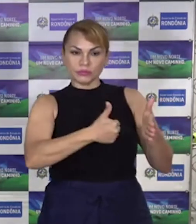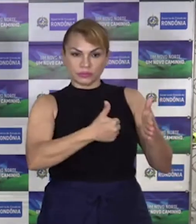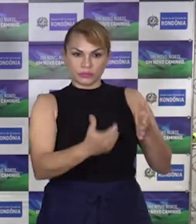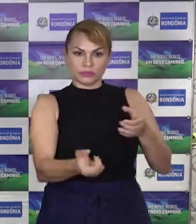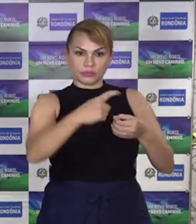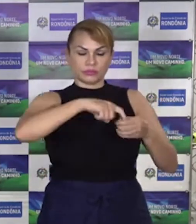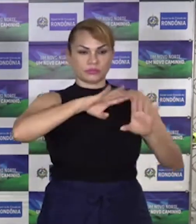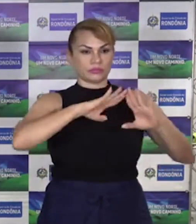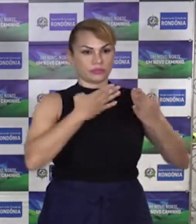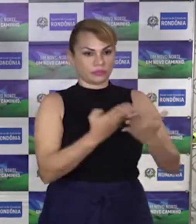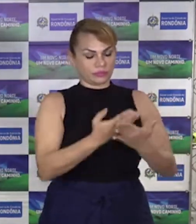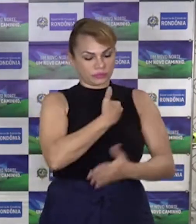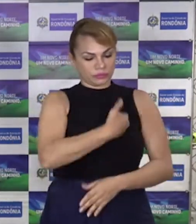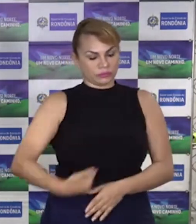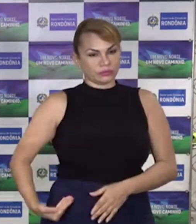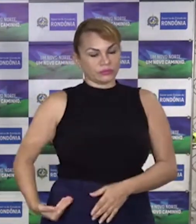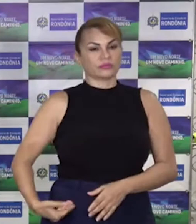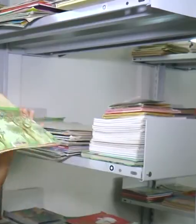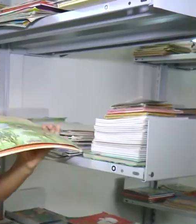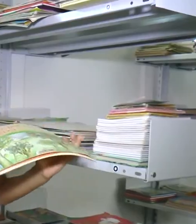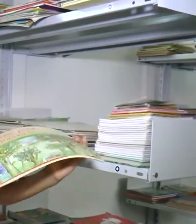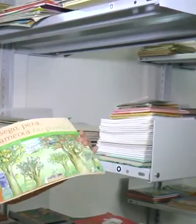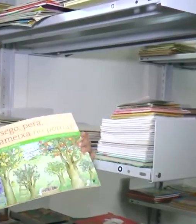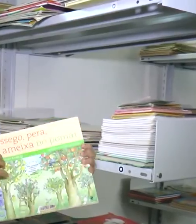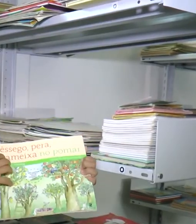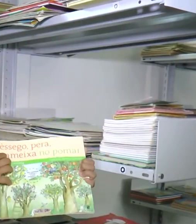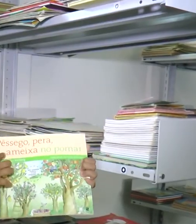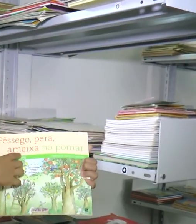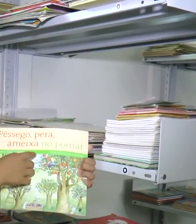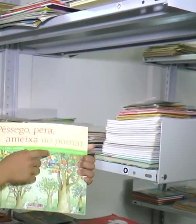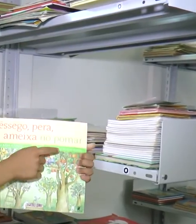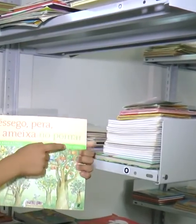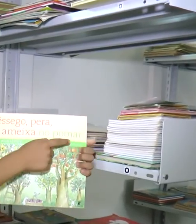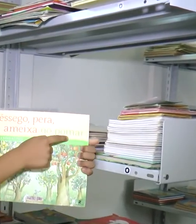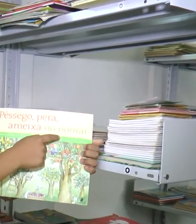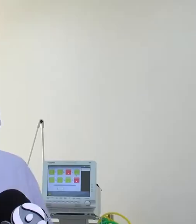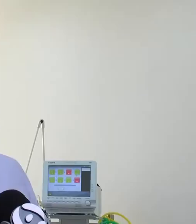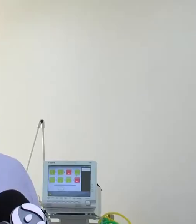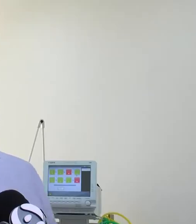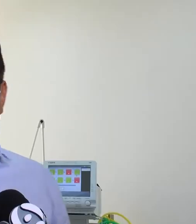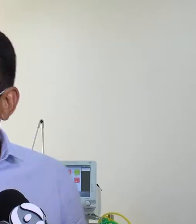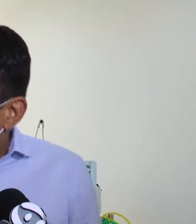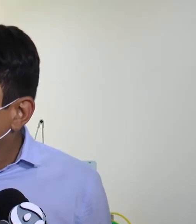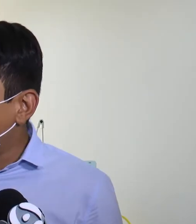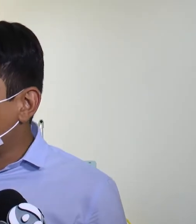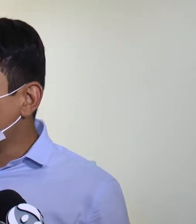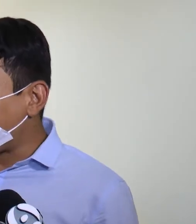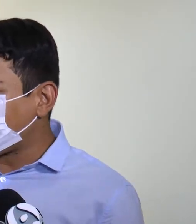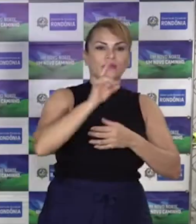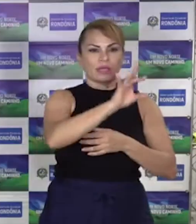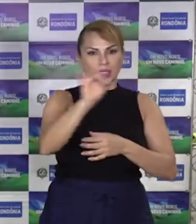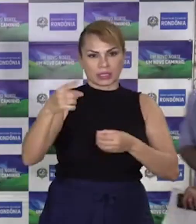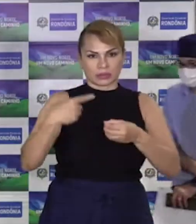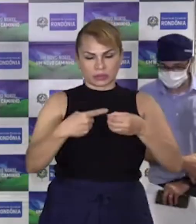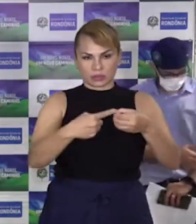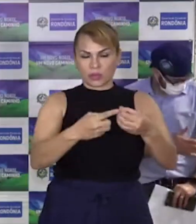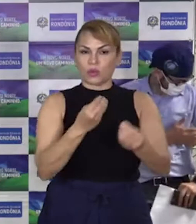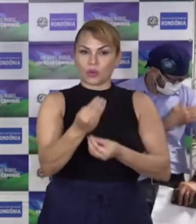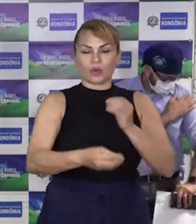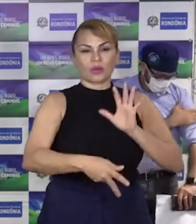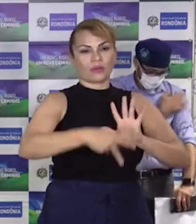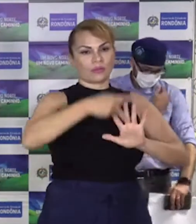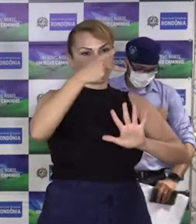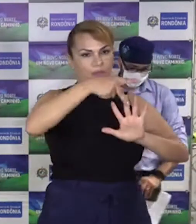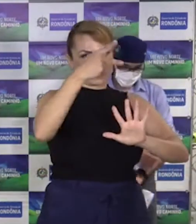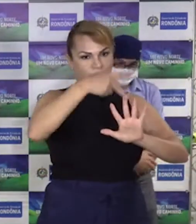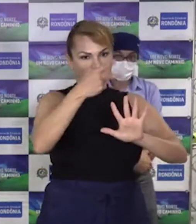públicas do estado de Rondônia A decisão do retorno do ensino fundamental caberá aos prefeitos Júnior Gonçalves também